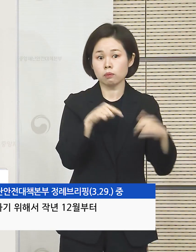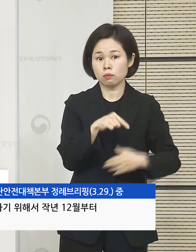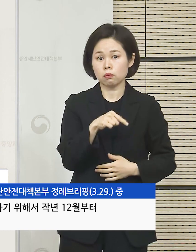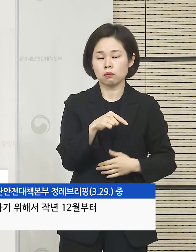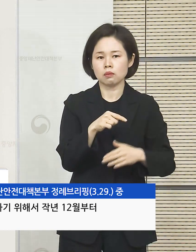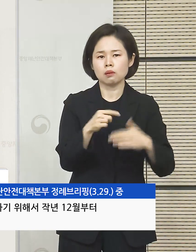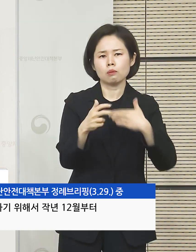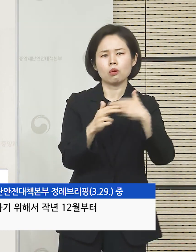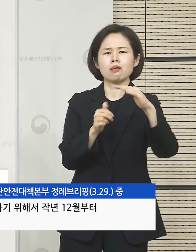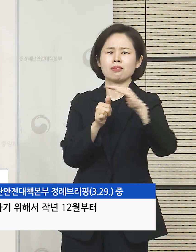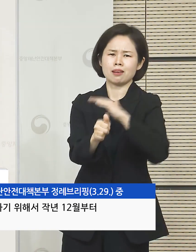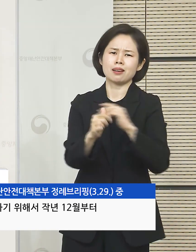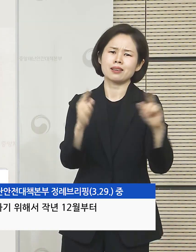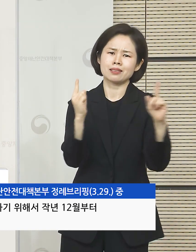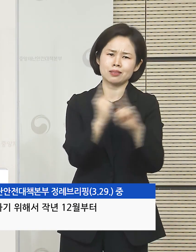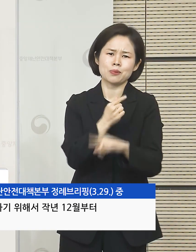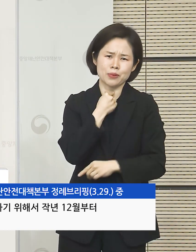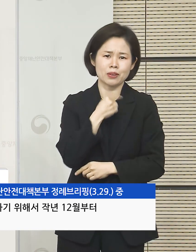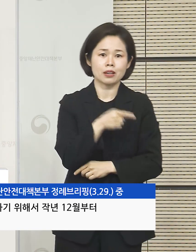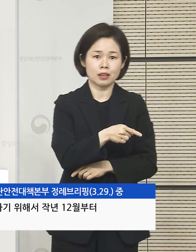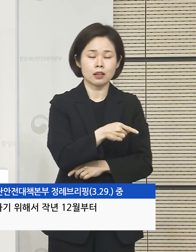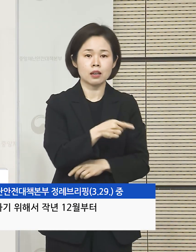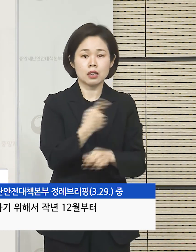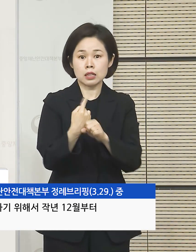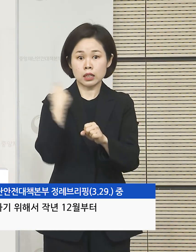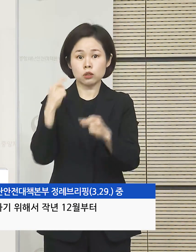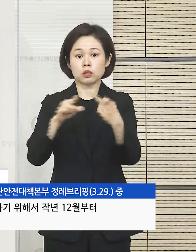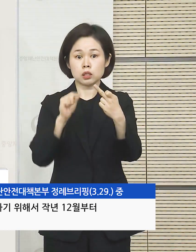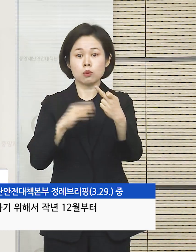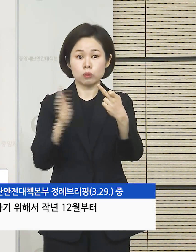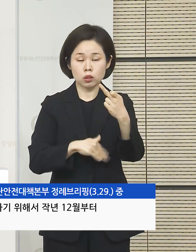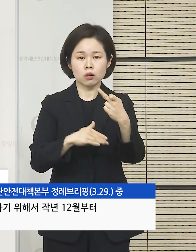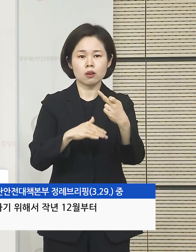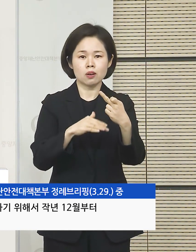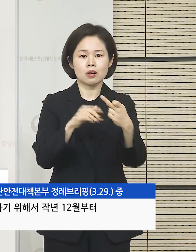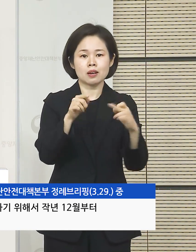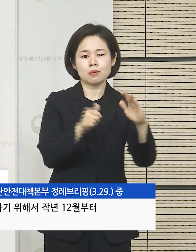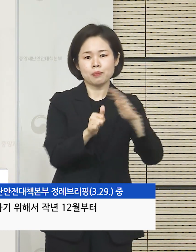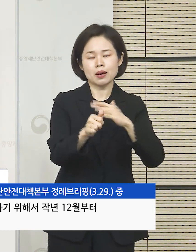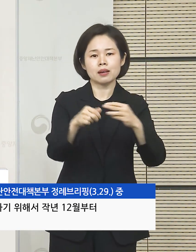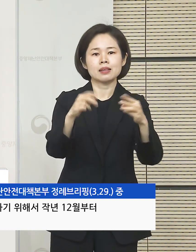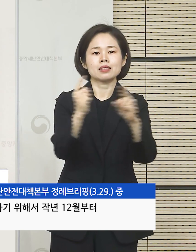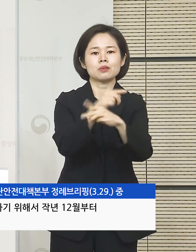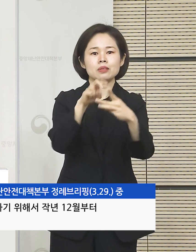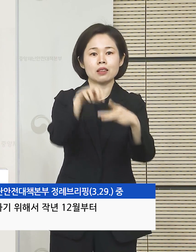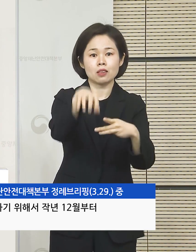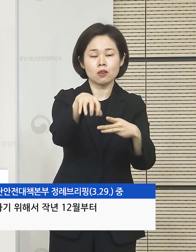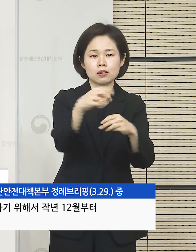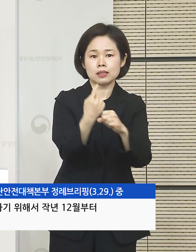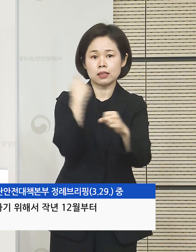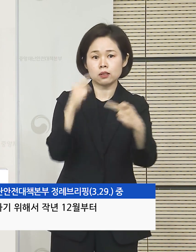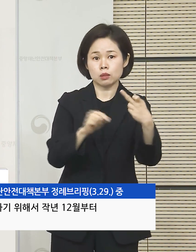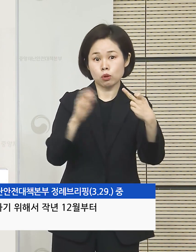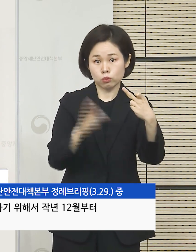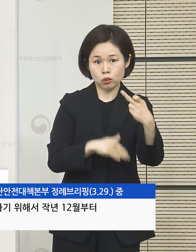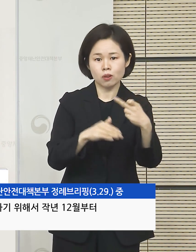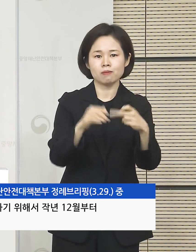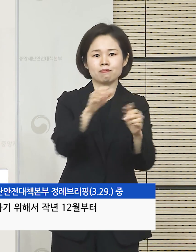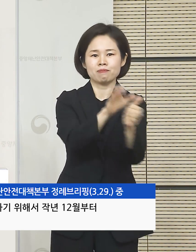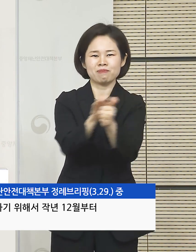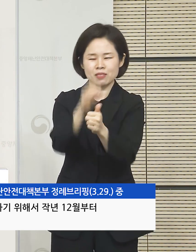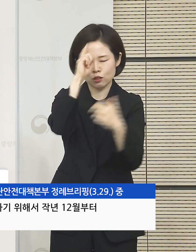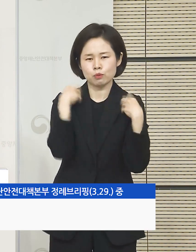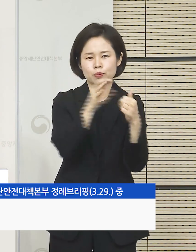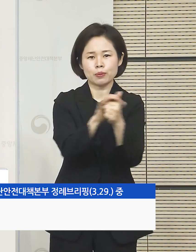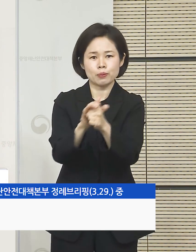중이신 분들을 대상으로 대면 진료를 실시하기 위해서 작년 12월부터 외래진료센터를 지정해서 운영해